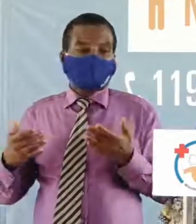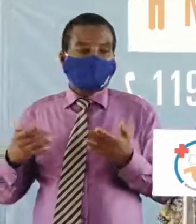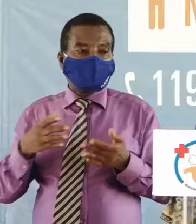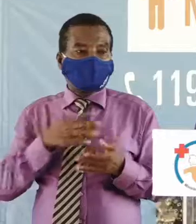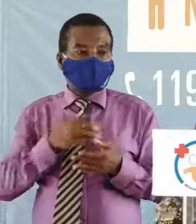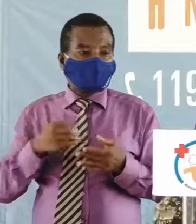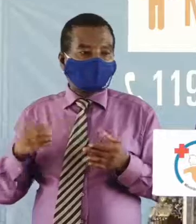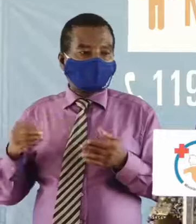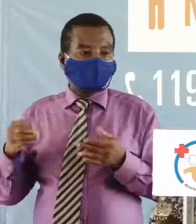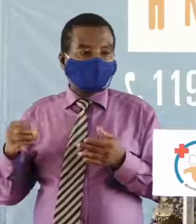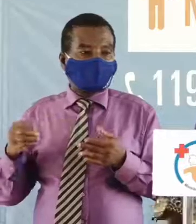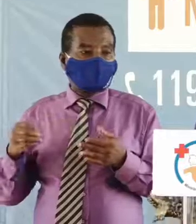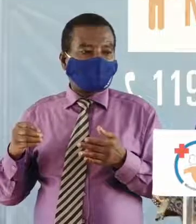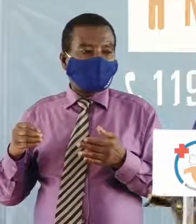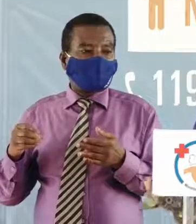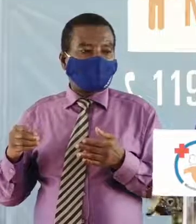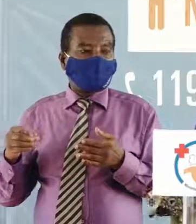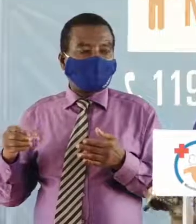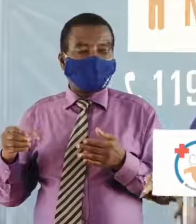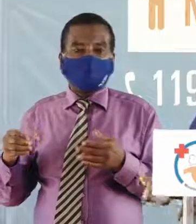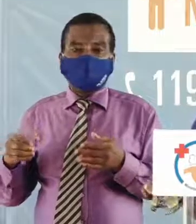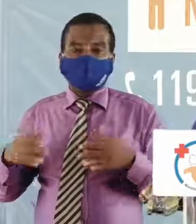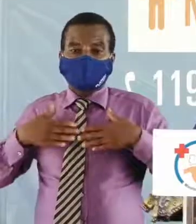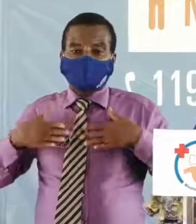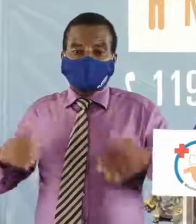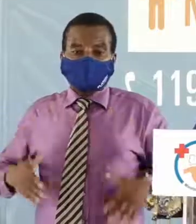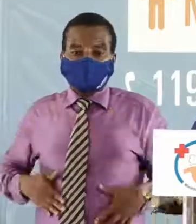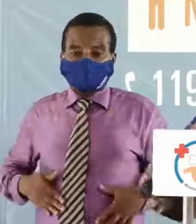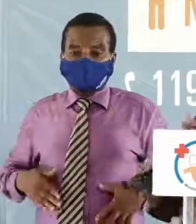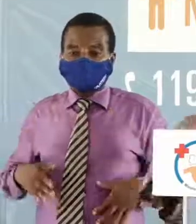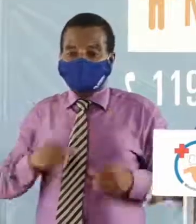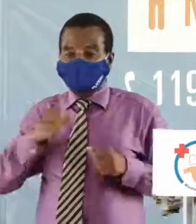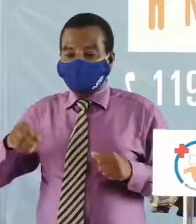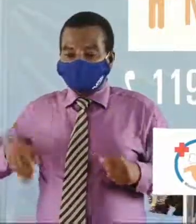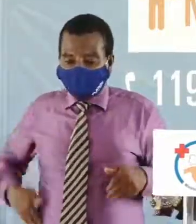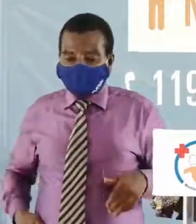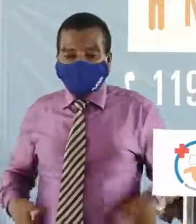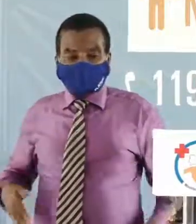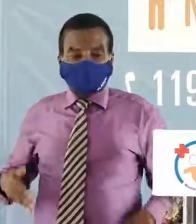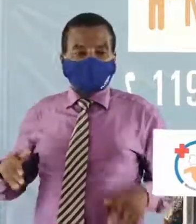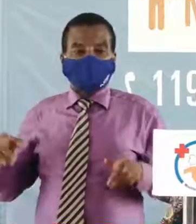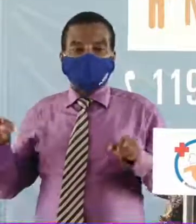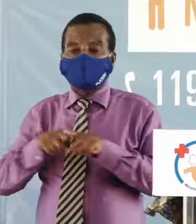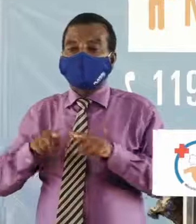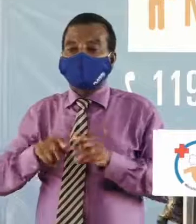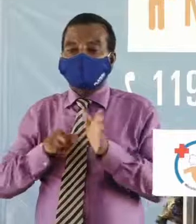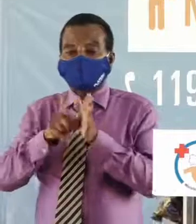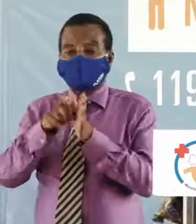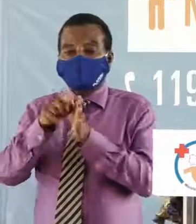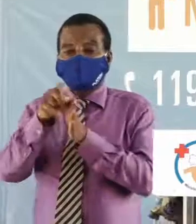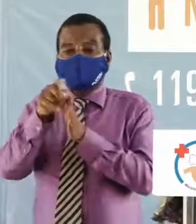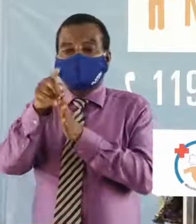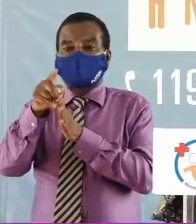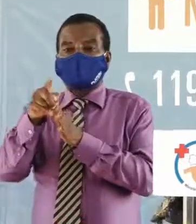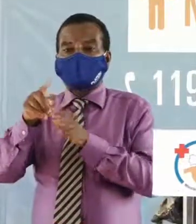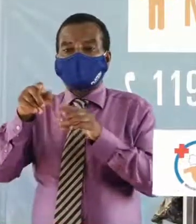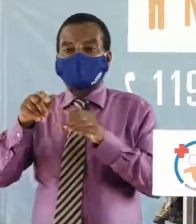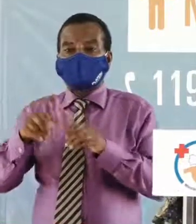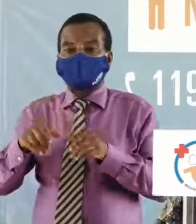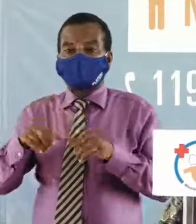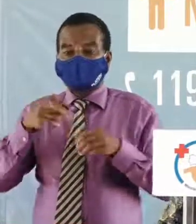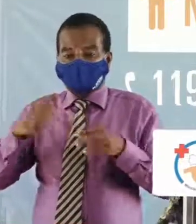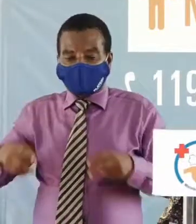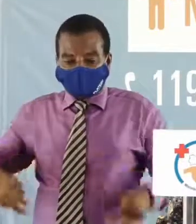touche enfin je veux dire le corps enfin habillé on met la main contaminée ici et comme le virus résiste